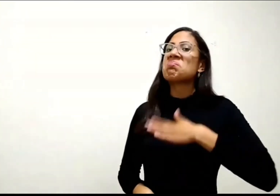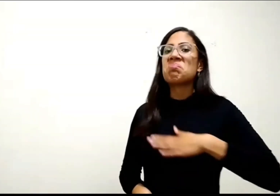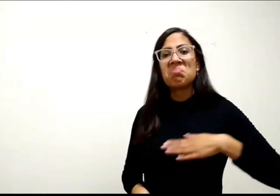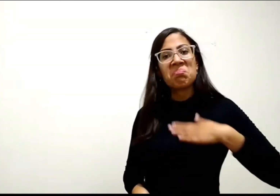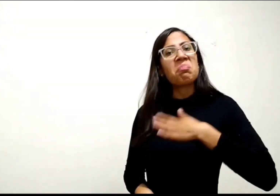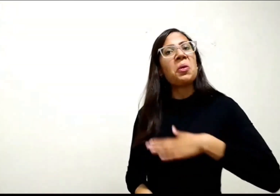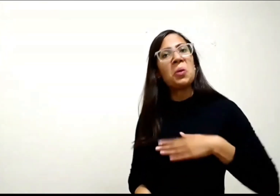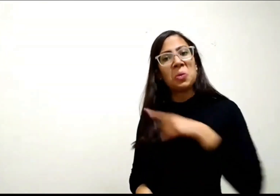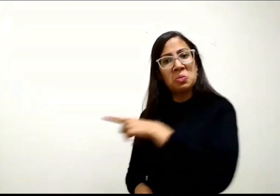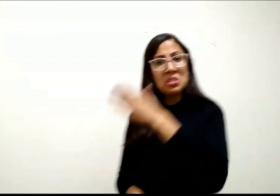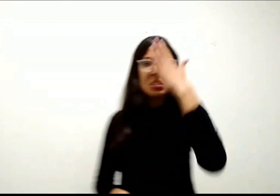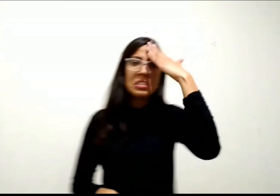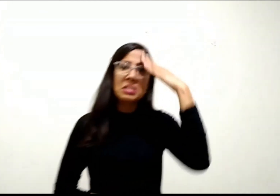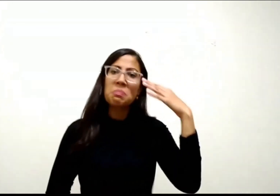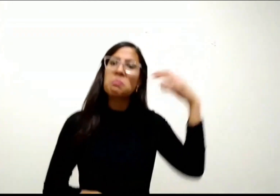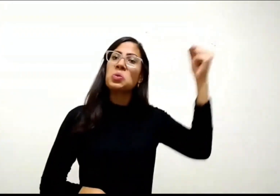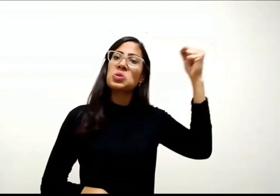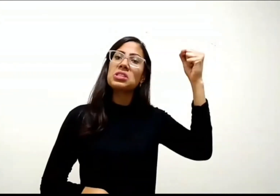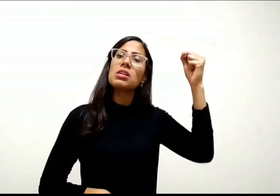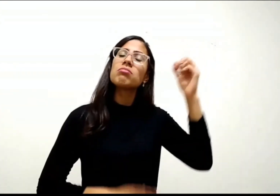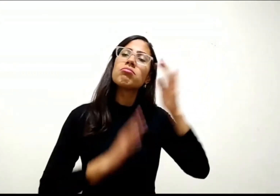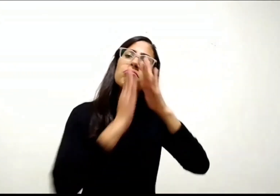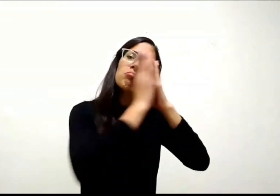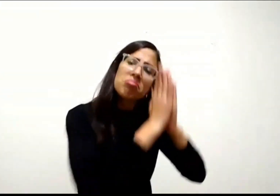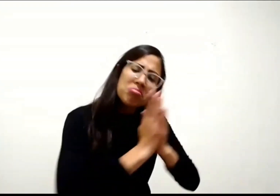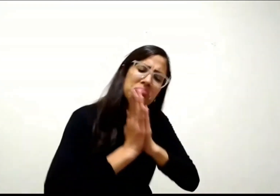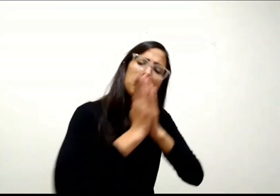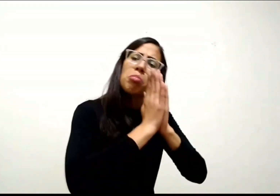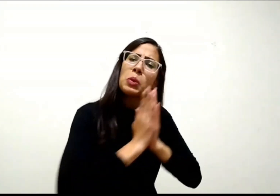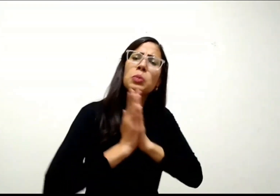oração de Salomão agradou o Senhor.